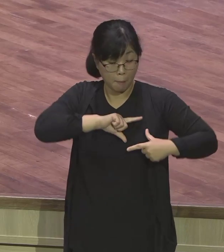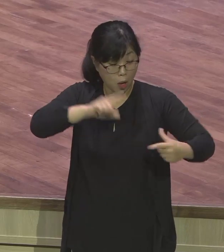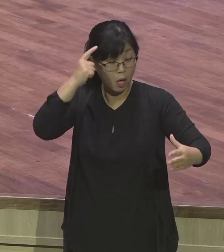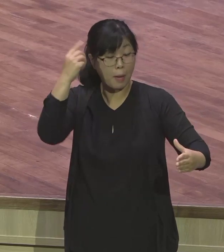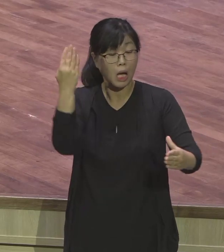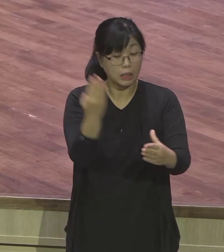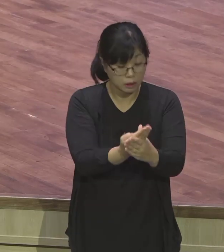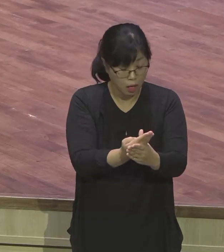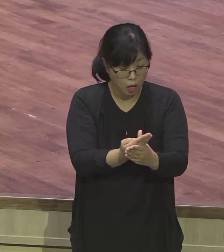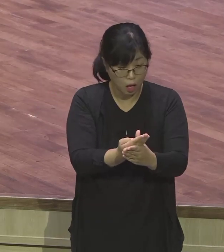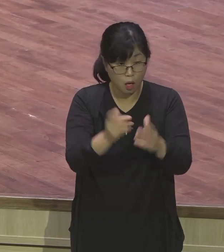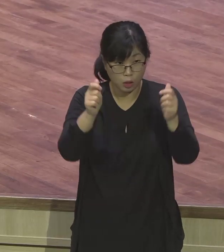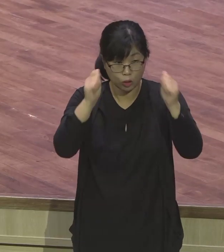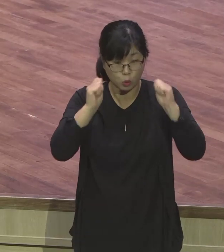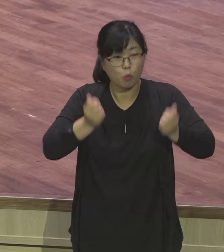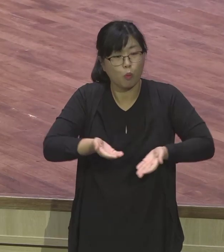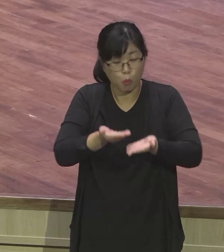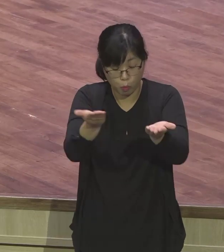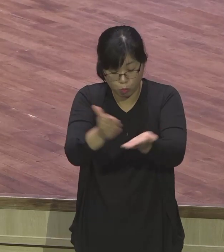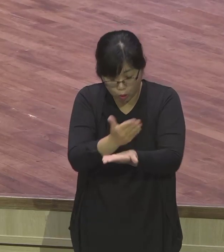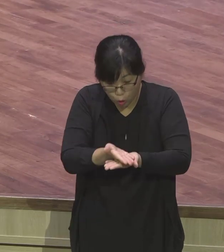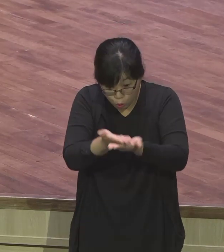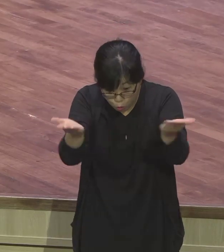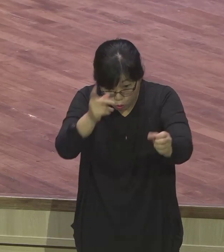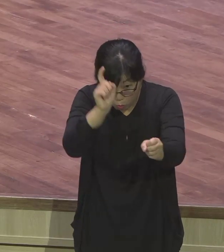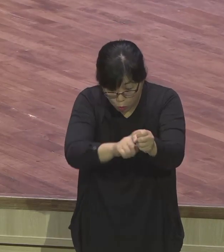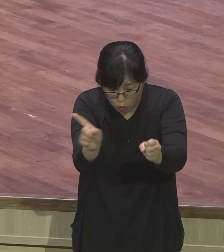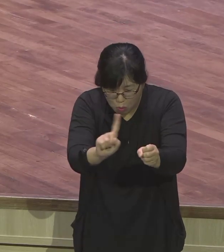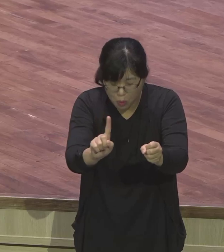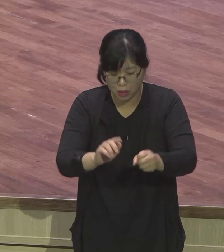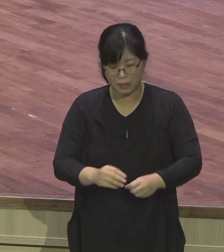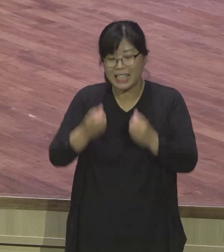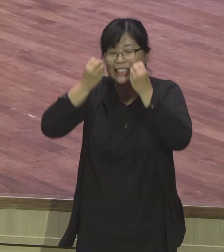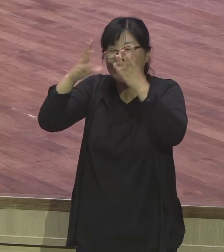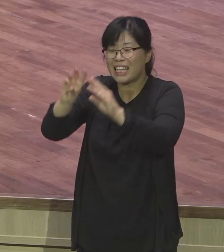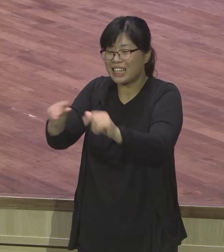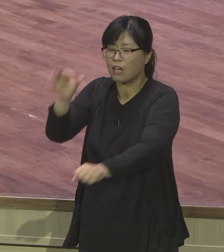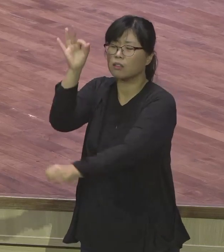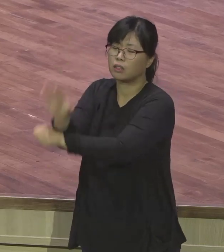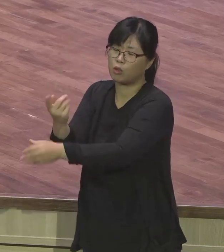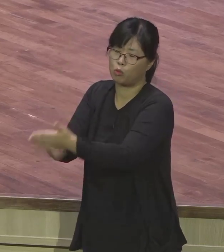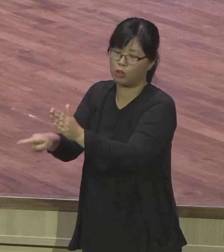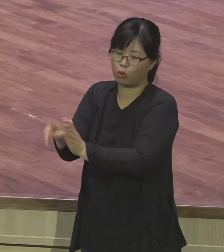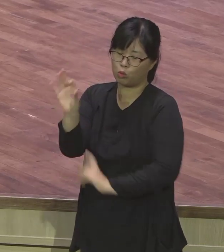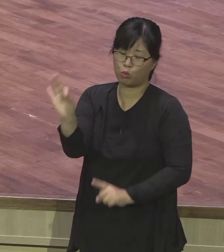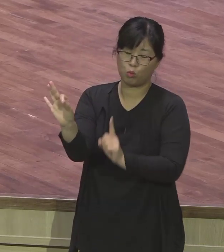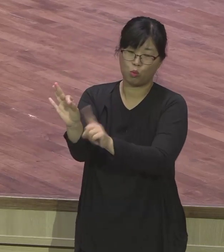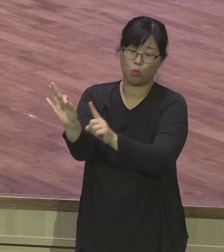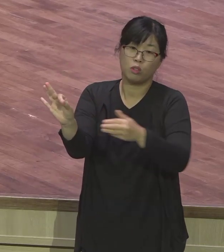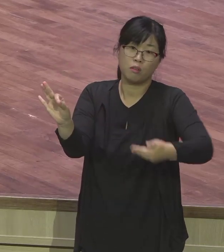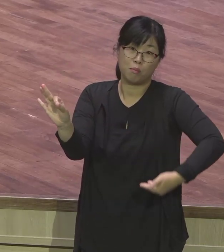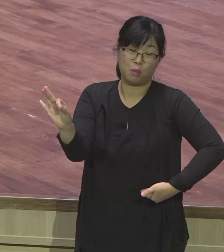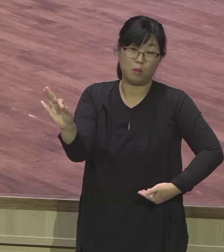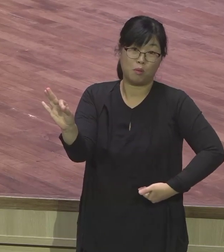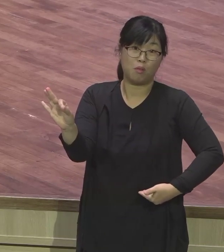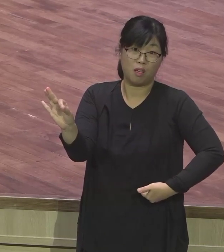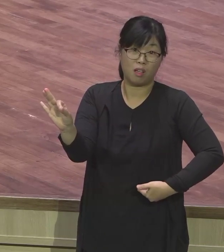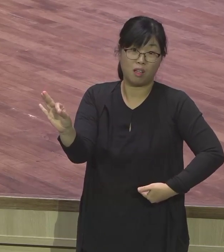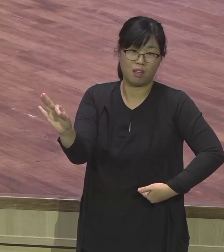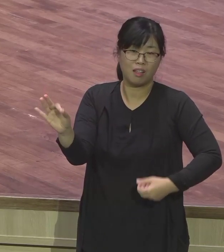캠퍼스 지을라, 캠퍼스. 그래서 후원이 필요합니다. 후원이. 그거는 이제, 행정 목사님한테 물어보시면,